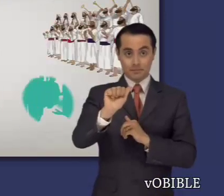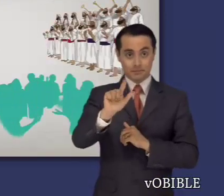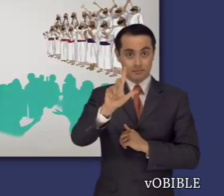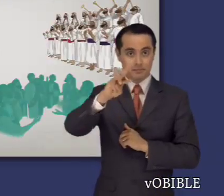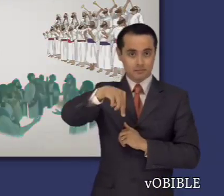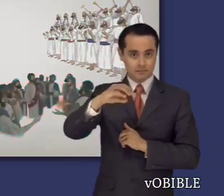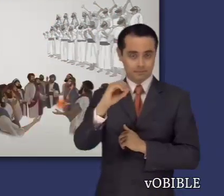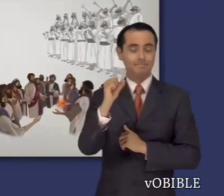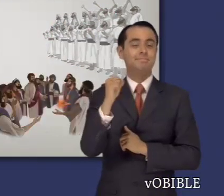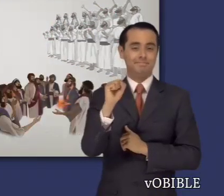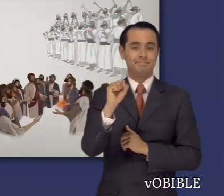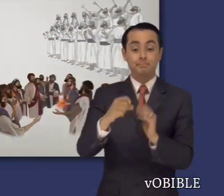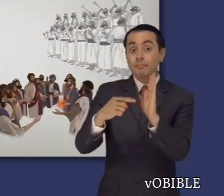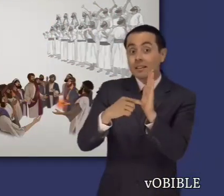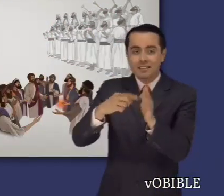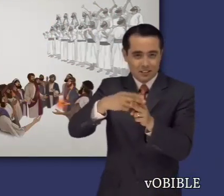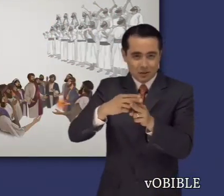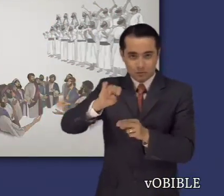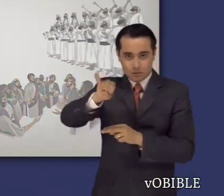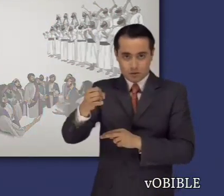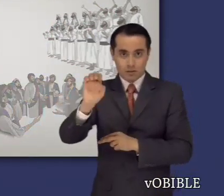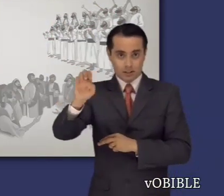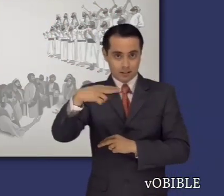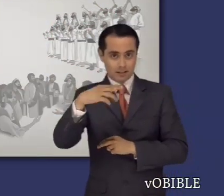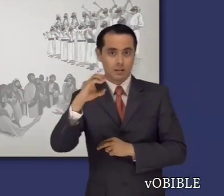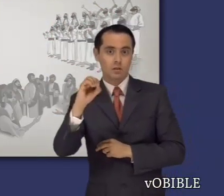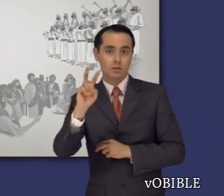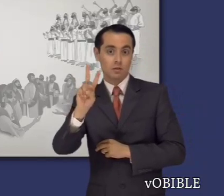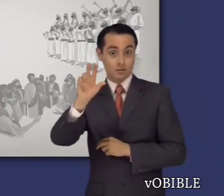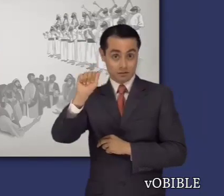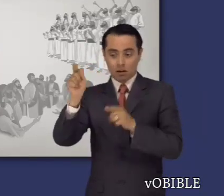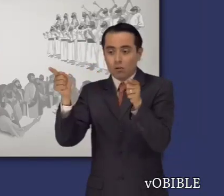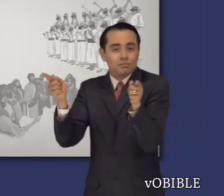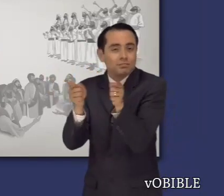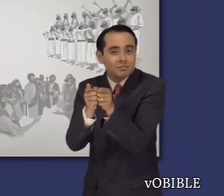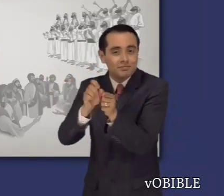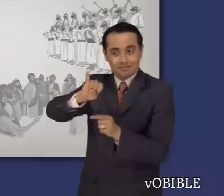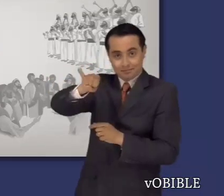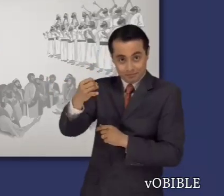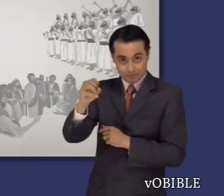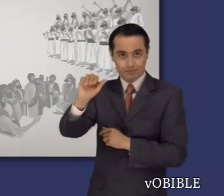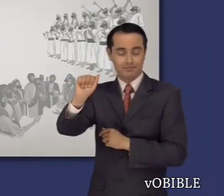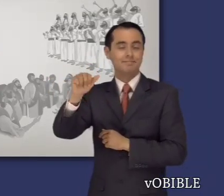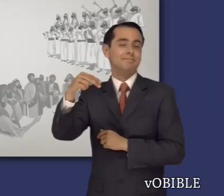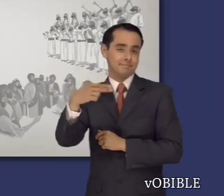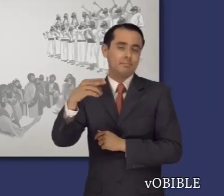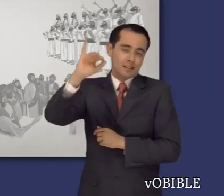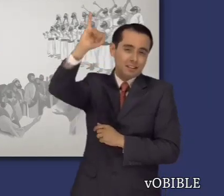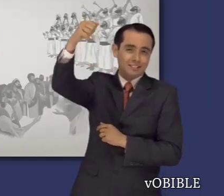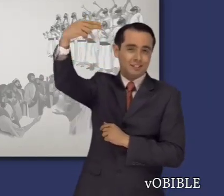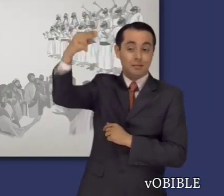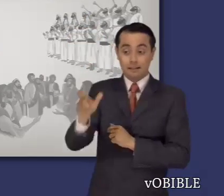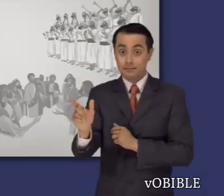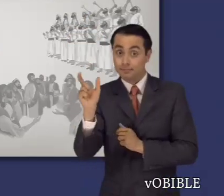sido fundamentales en la adoración verdadera. De hecho, el nombre de Dios, Jehová, y su forma abreviada, Ja,